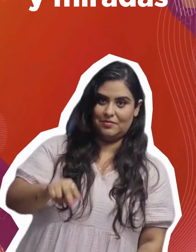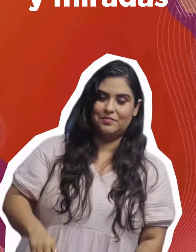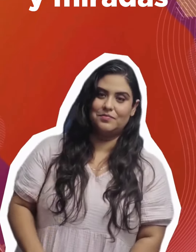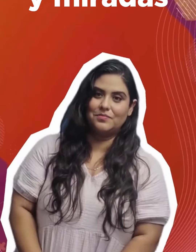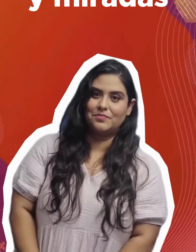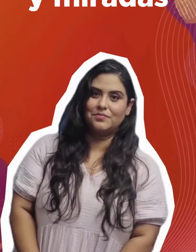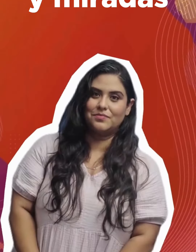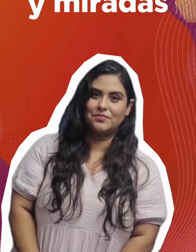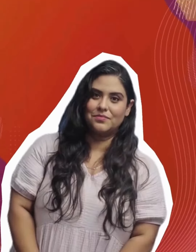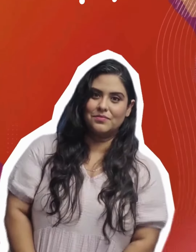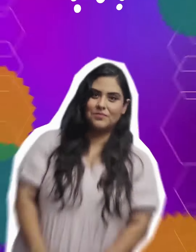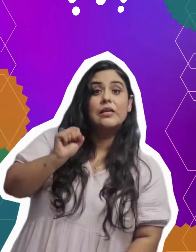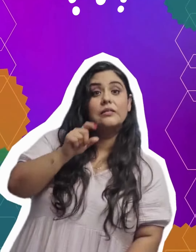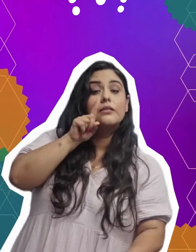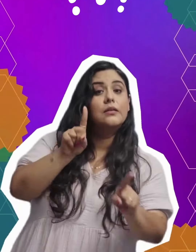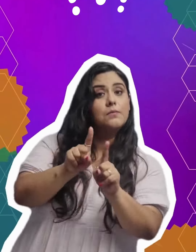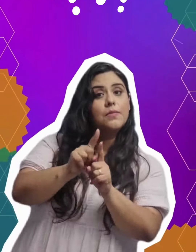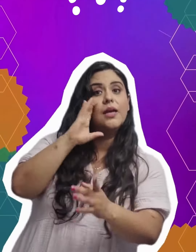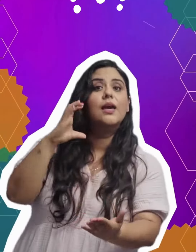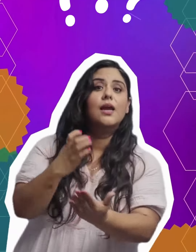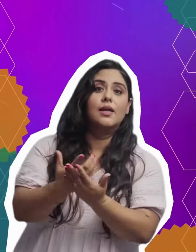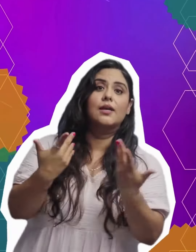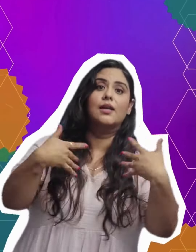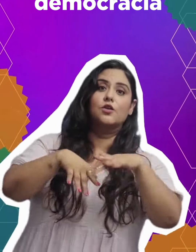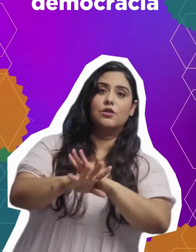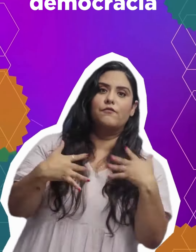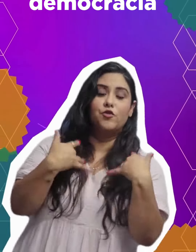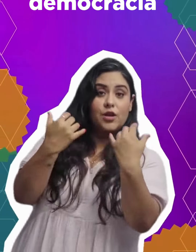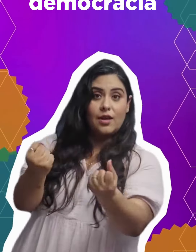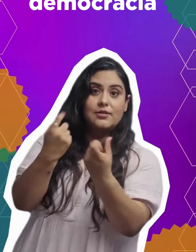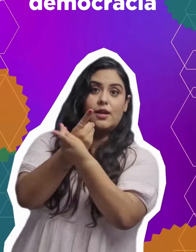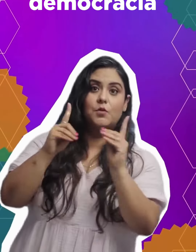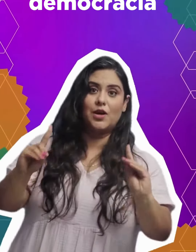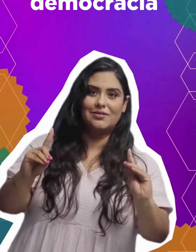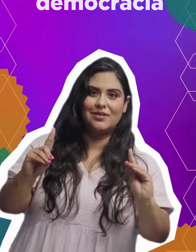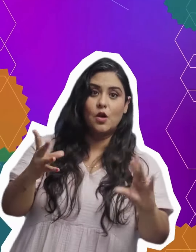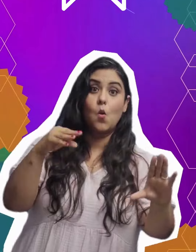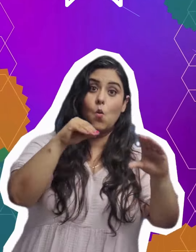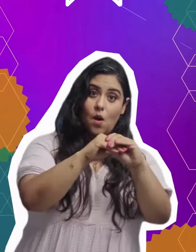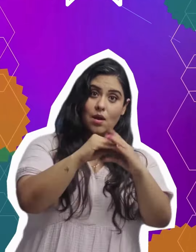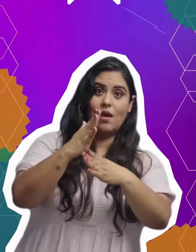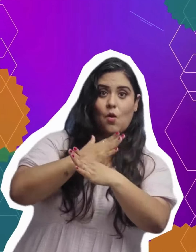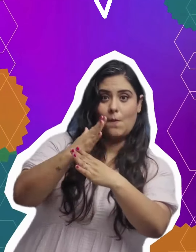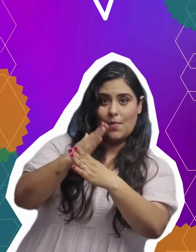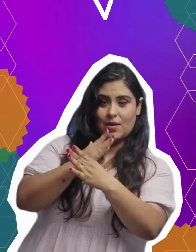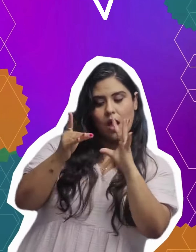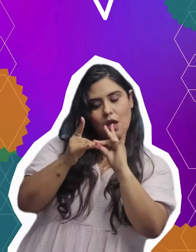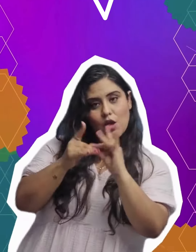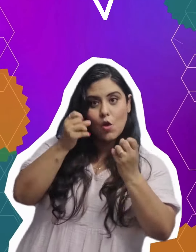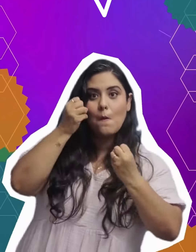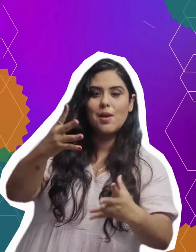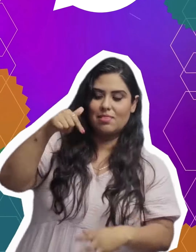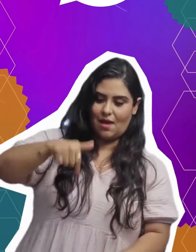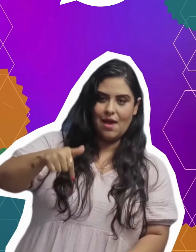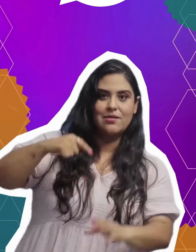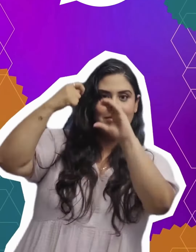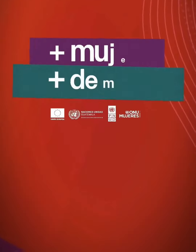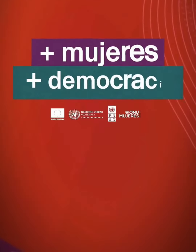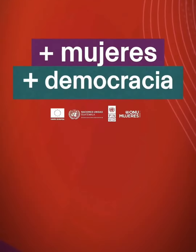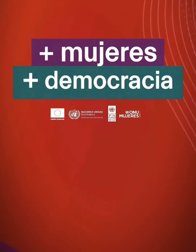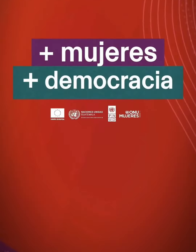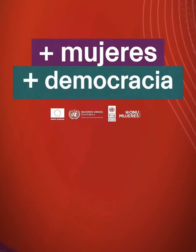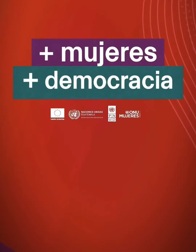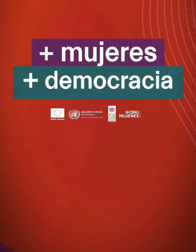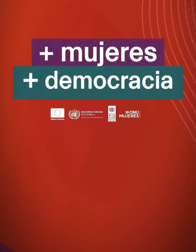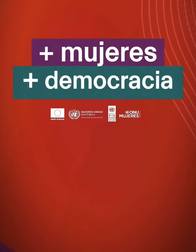integrando más voces y miradas. Si también crees que la inclusión fortalece la democracia, guarda, comparte y comenta